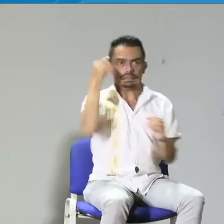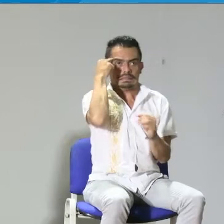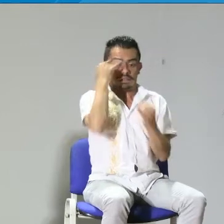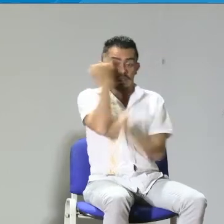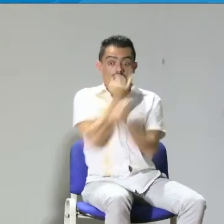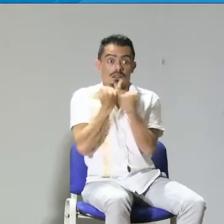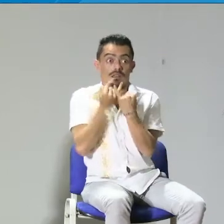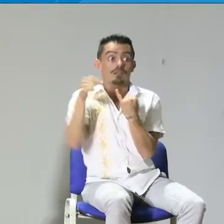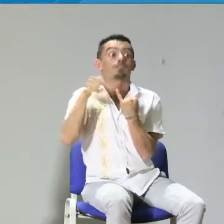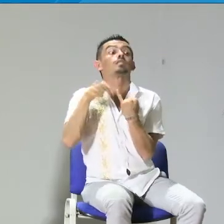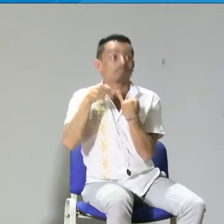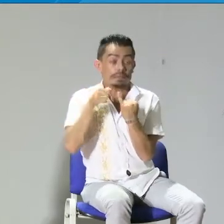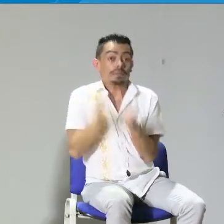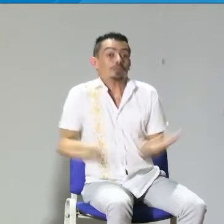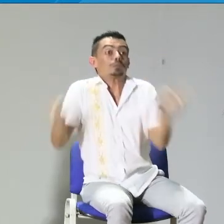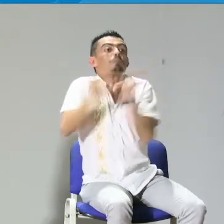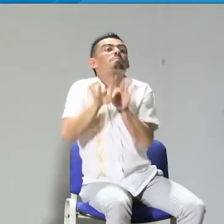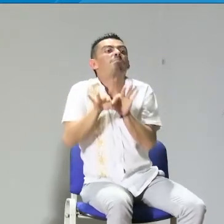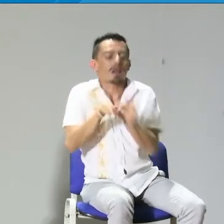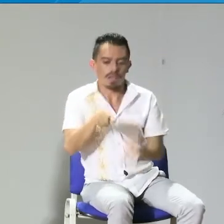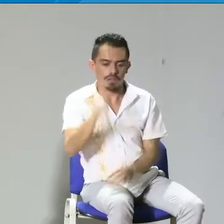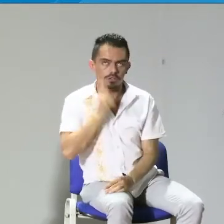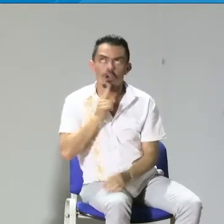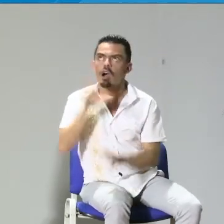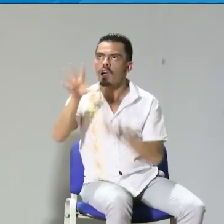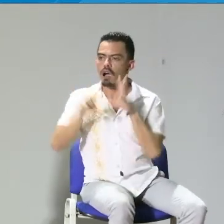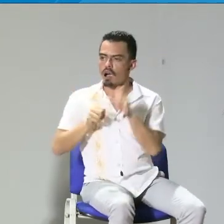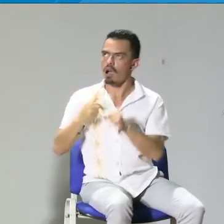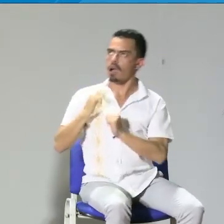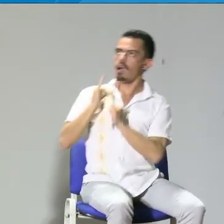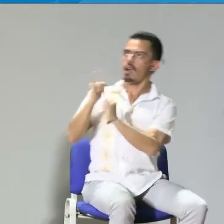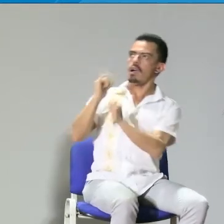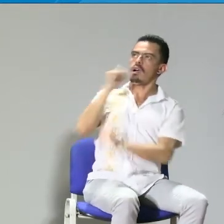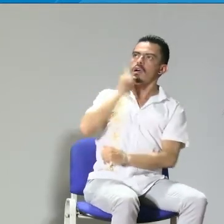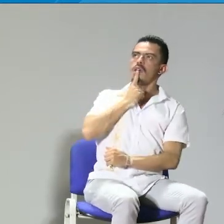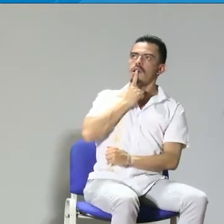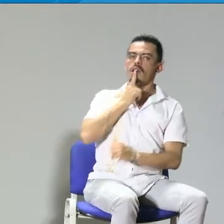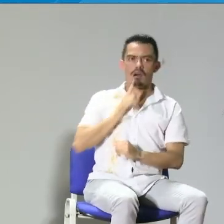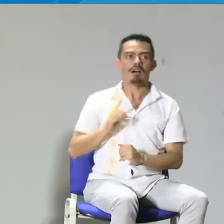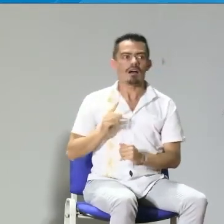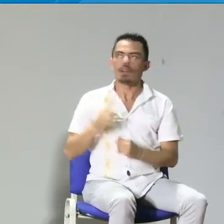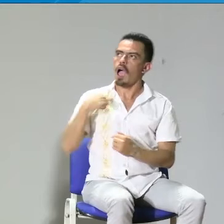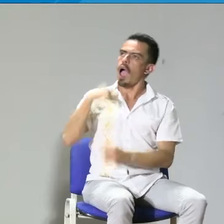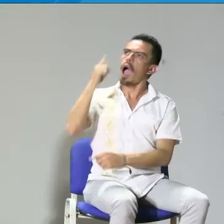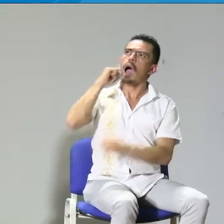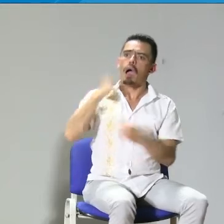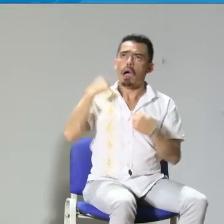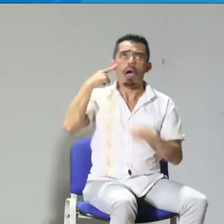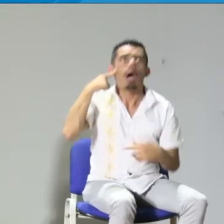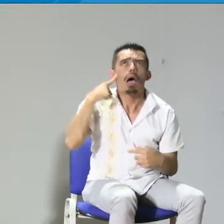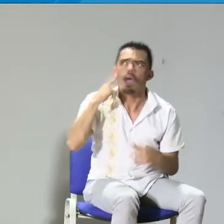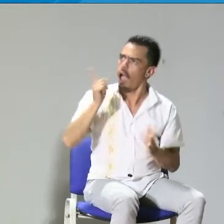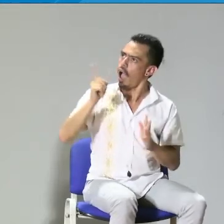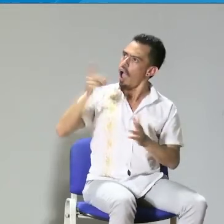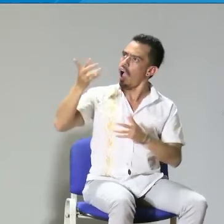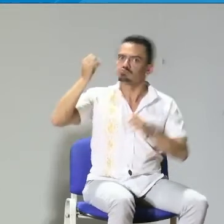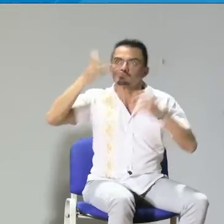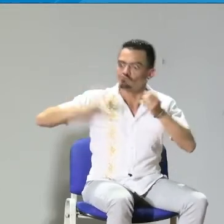nosotros como personas sordas, entendamos que la identidad y la adquisición de esto por parte de un niño